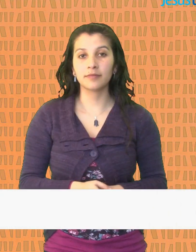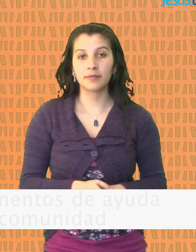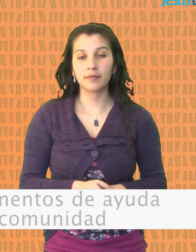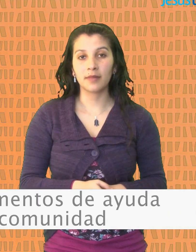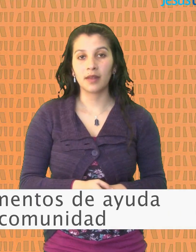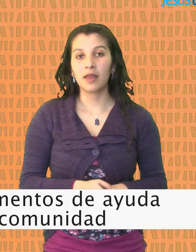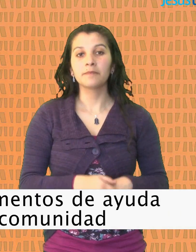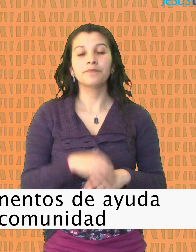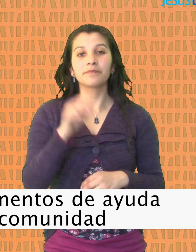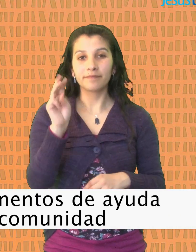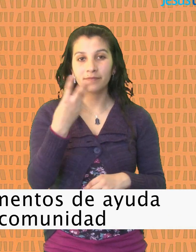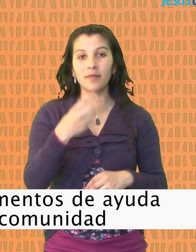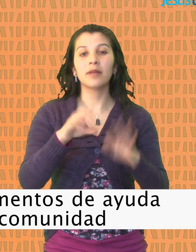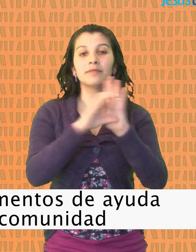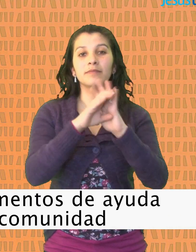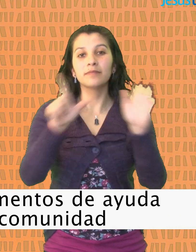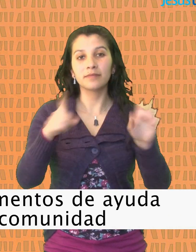Sacramentos de ayuda a la comunidad